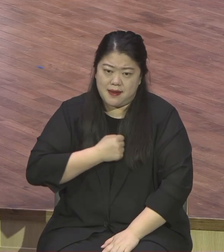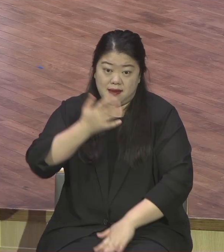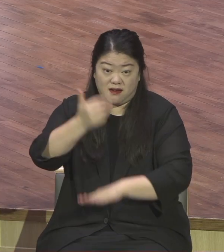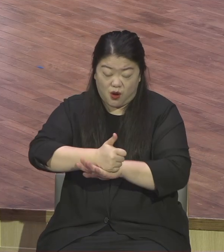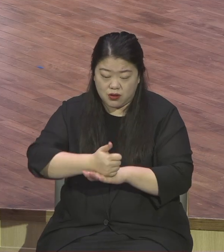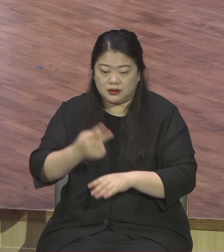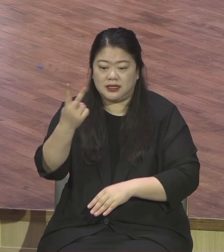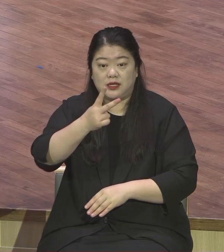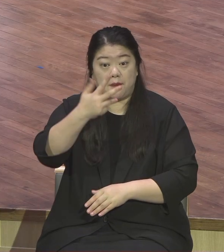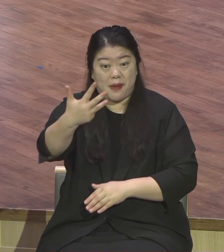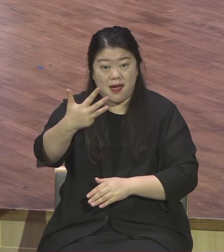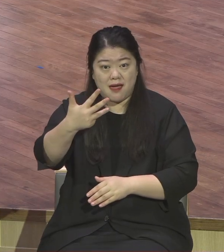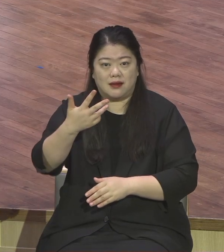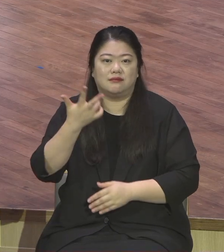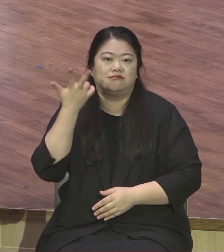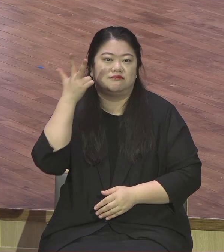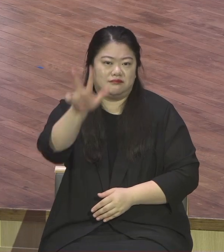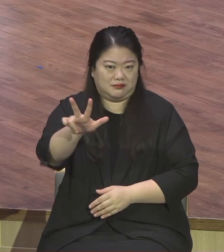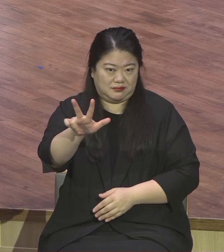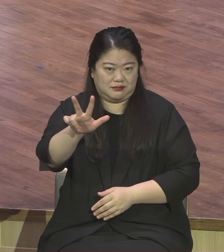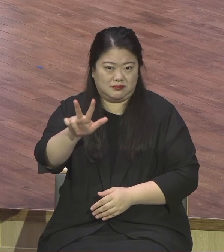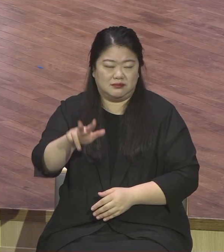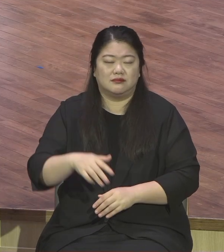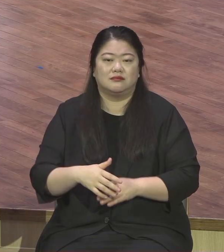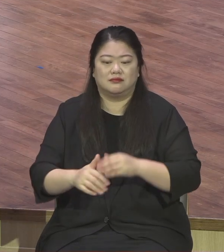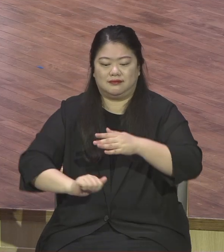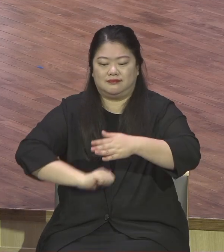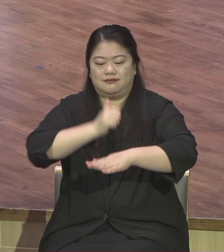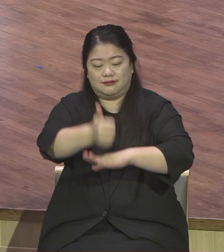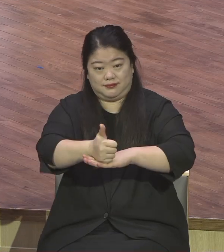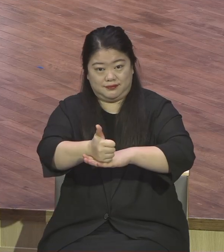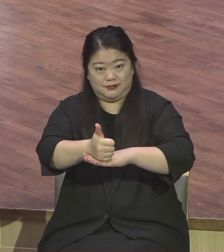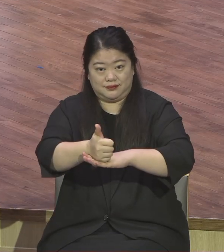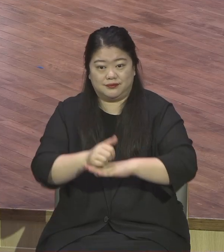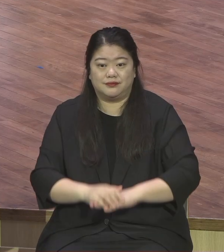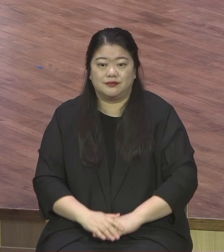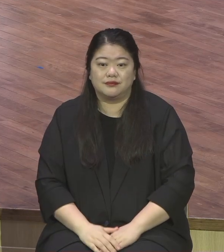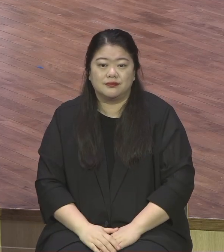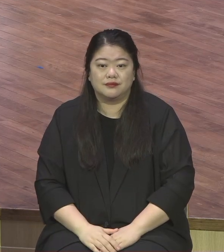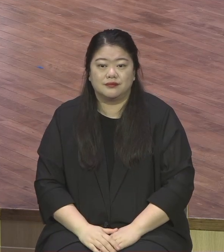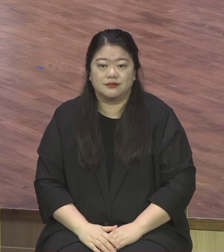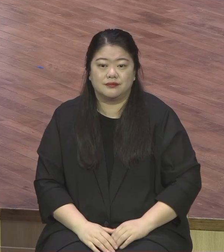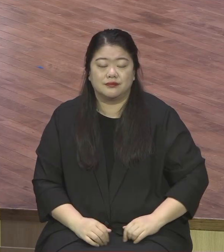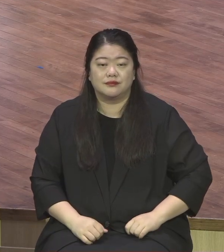탈출해야 하기 때문에 위기 탈출하기 위해서 복귀를 했는데 외친 구호가 뭐냐